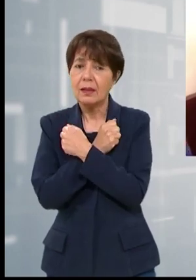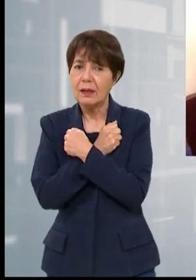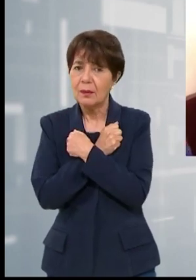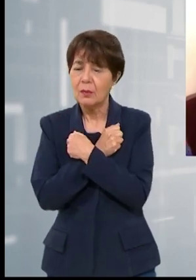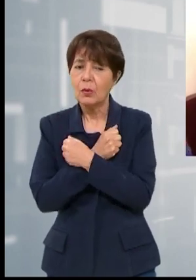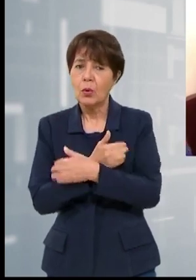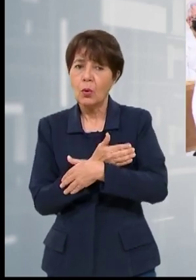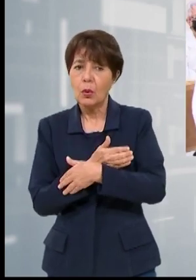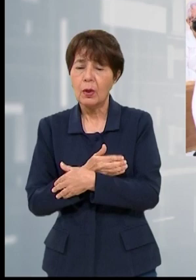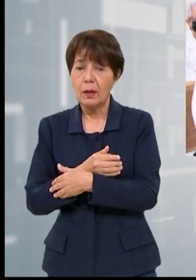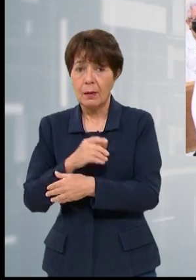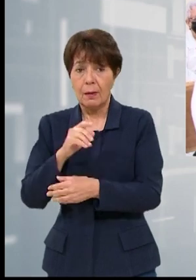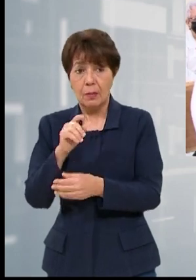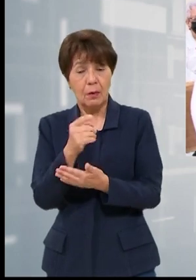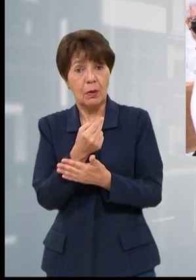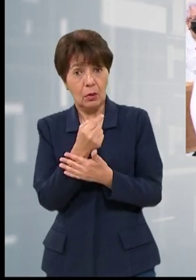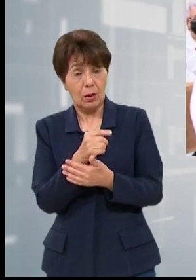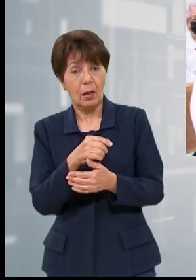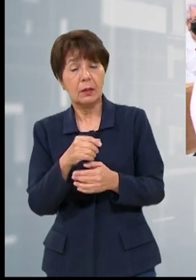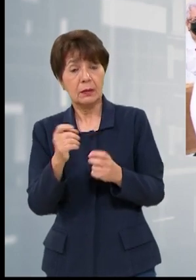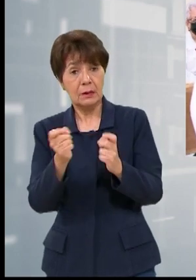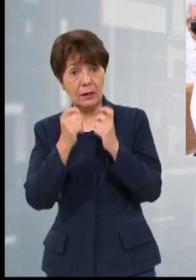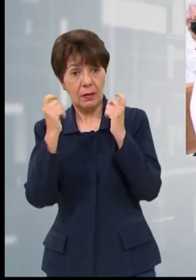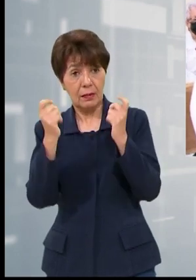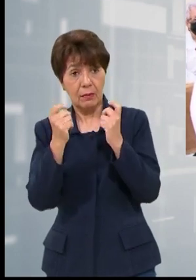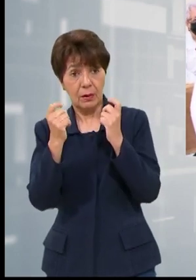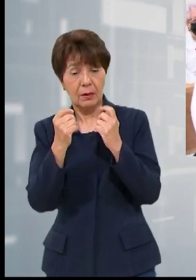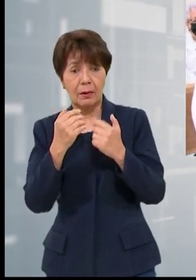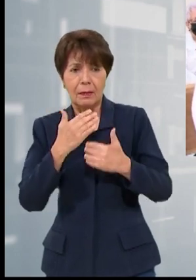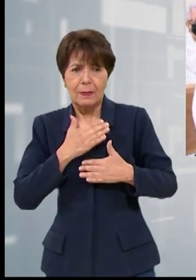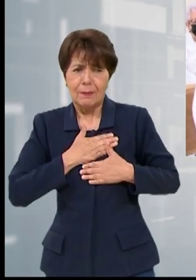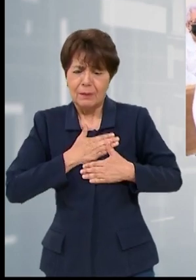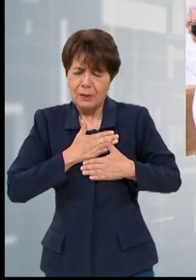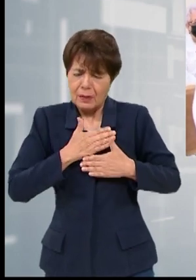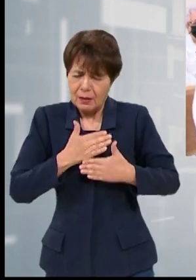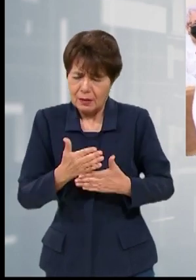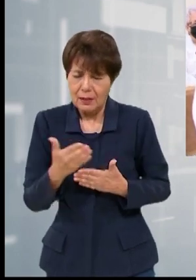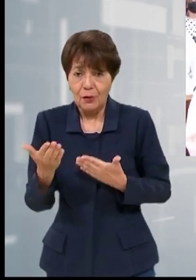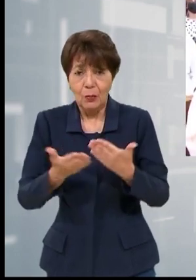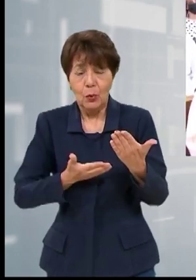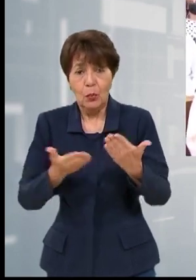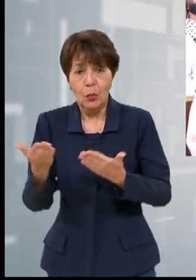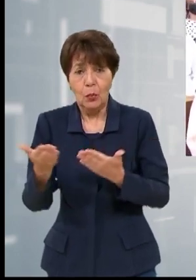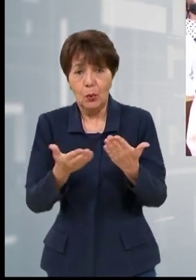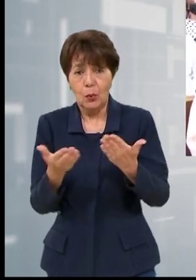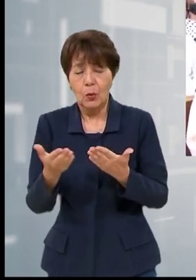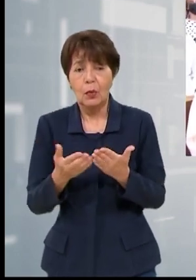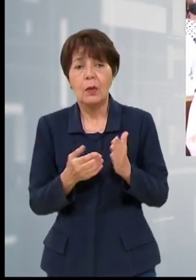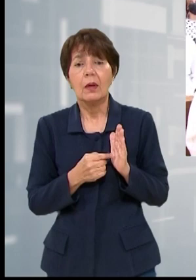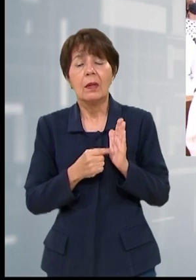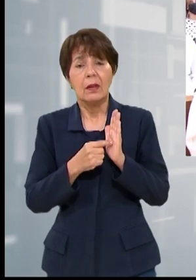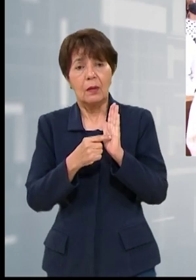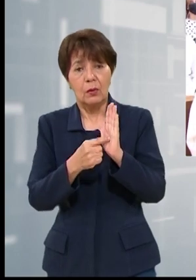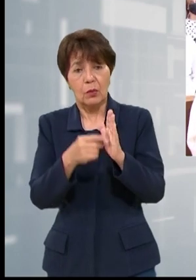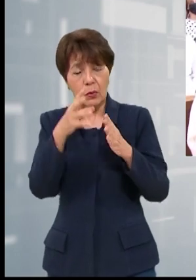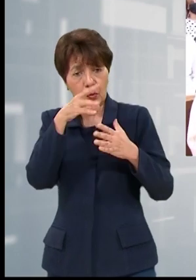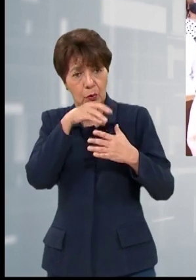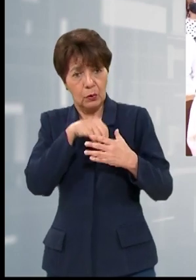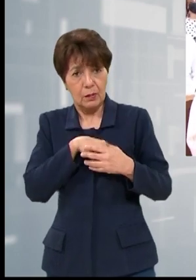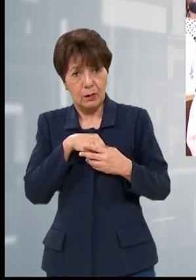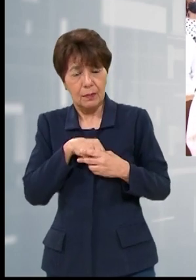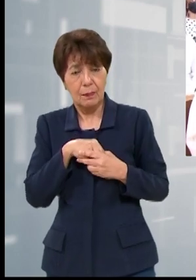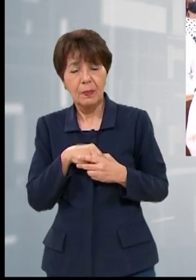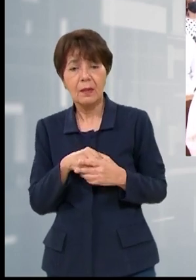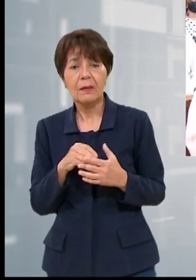centenario de fundación. El nuncio agradeció por su generosa entrega a la Iglesia y les motivó a seguir encarnando el espíritu de su fundadora, sobre todo en la